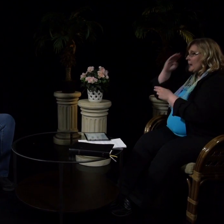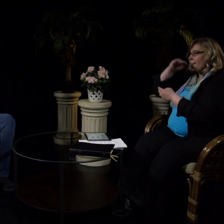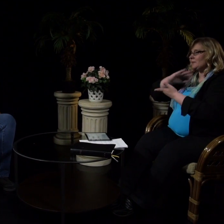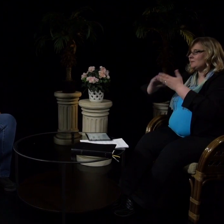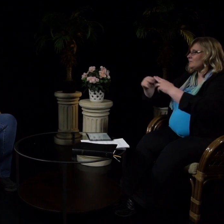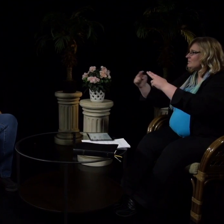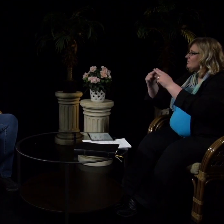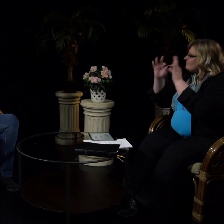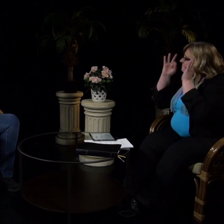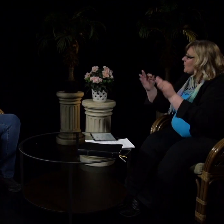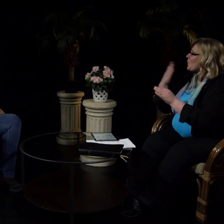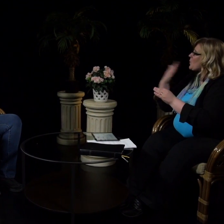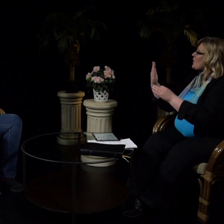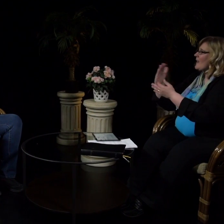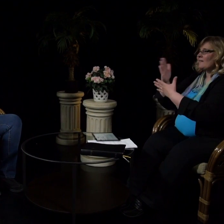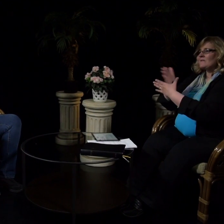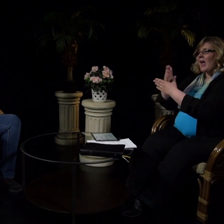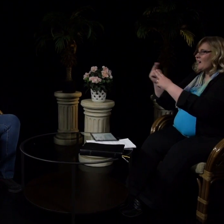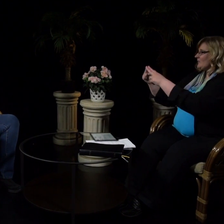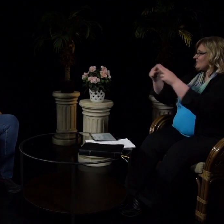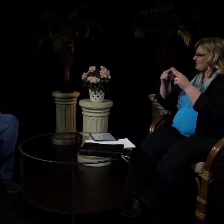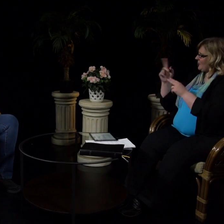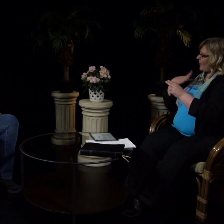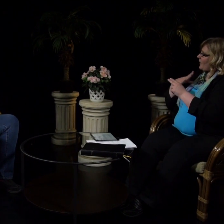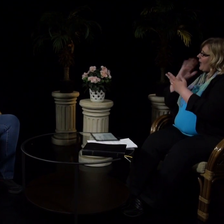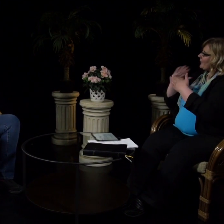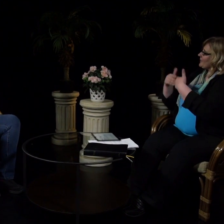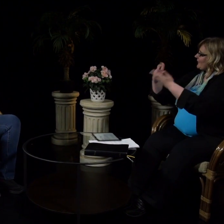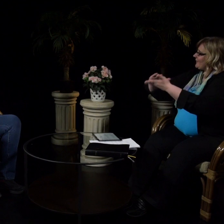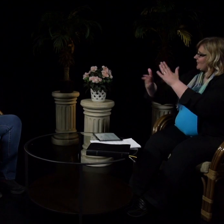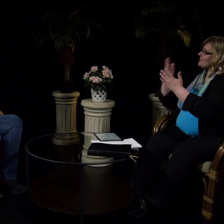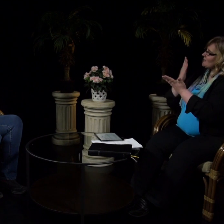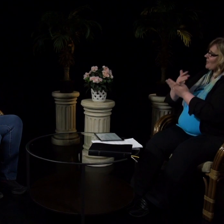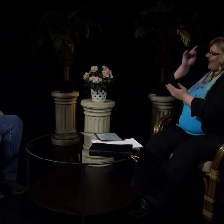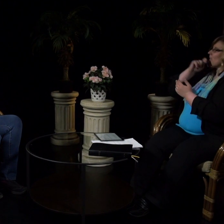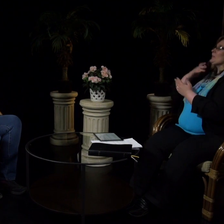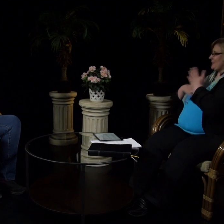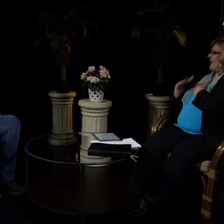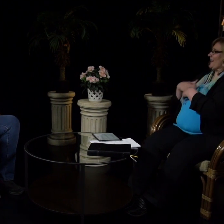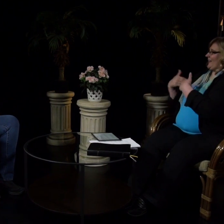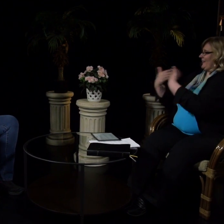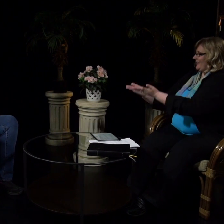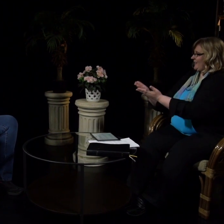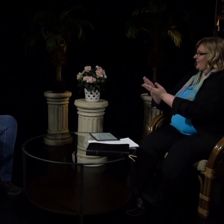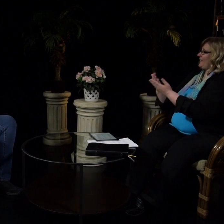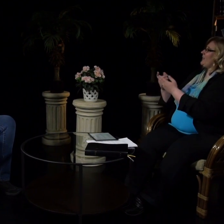Jumala haluaa, että meidän ihmisten väliset suhteet ovat kunnossa ja me olemme toisiamme kohtaan anteeksi